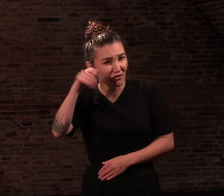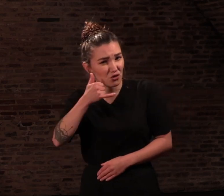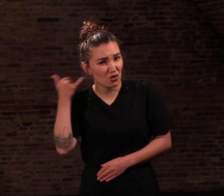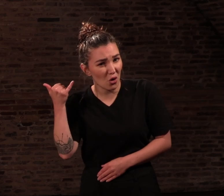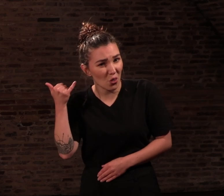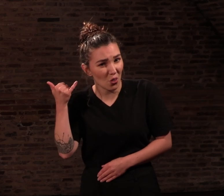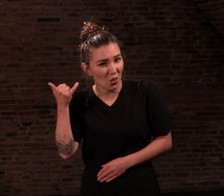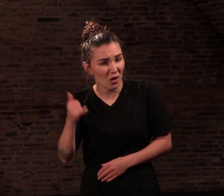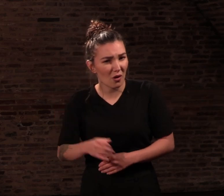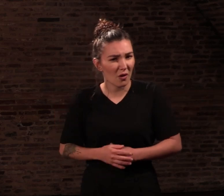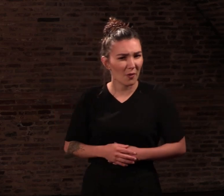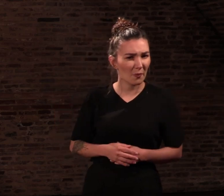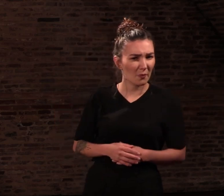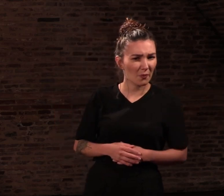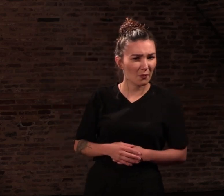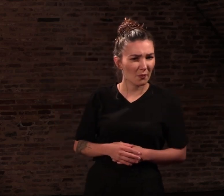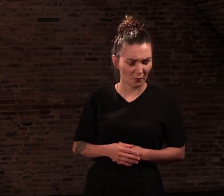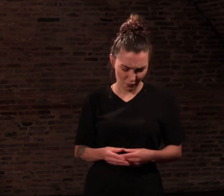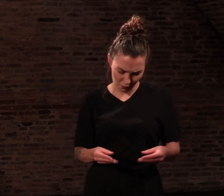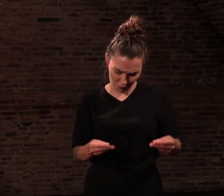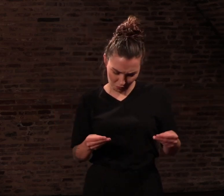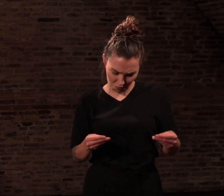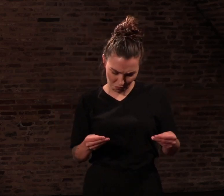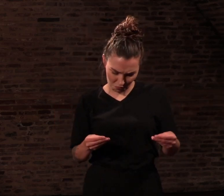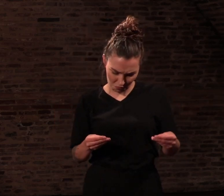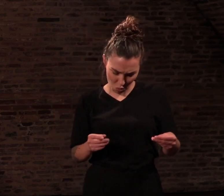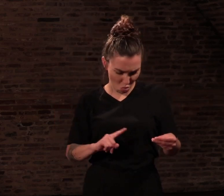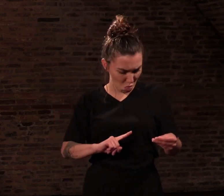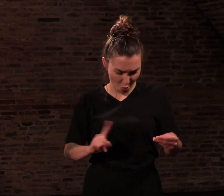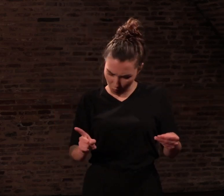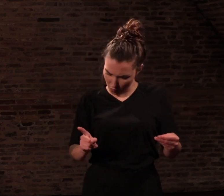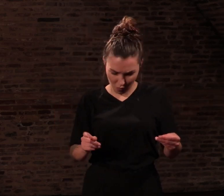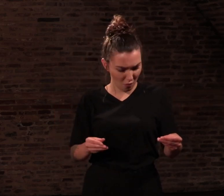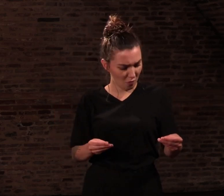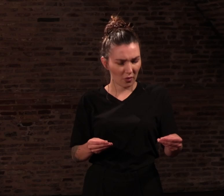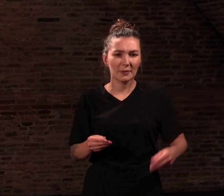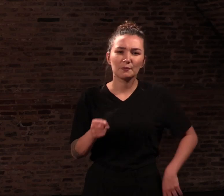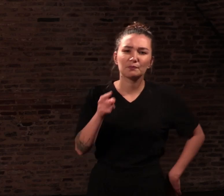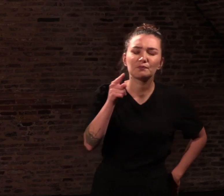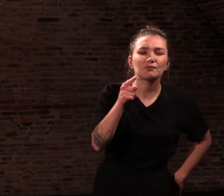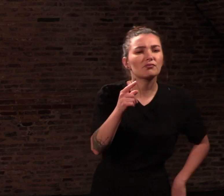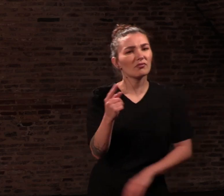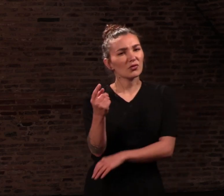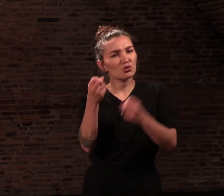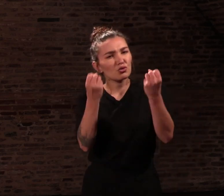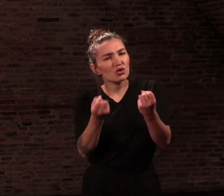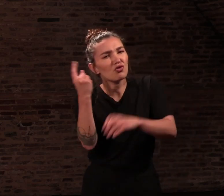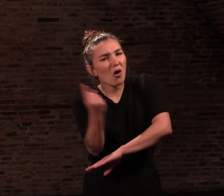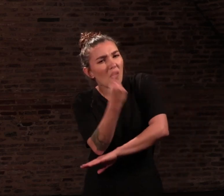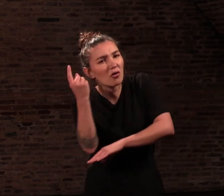la scarlatine ou le typhus ? Non. Étais-je sujette au vertige ?